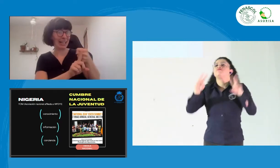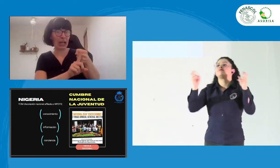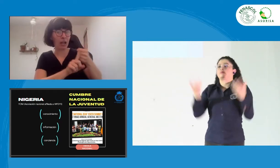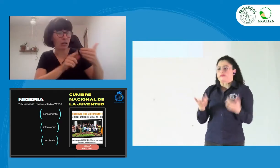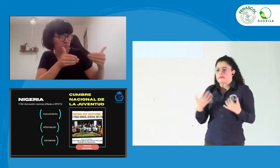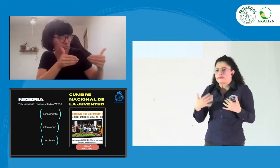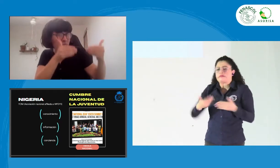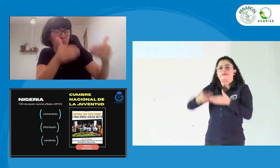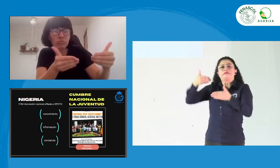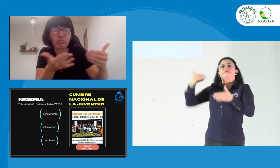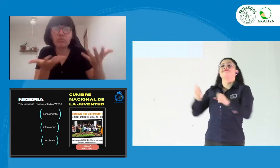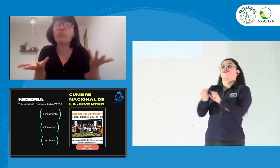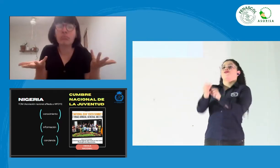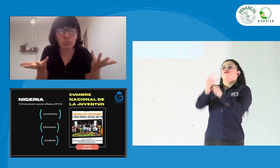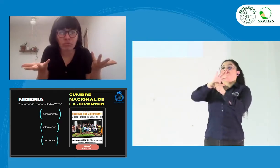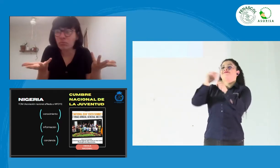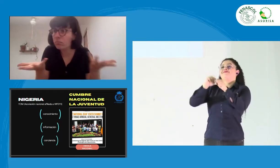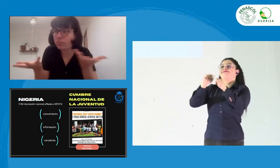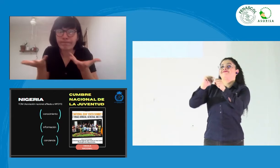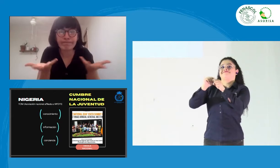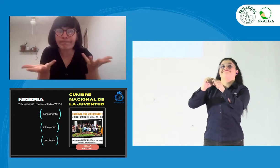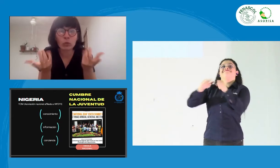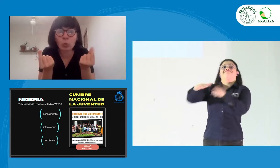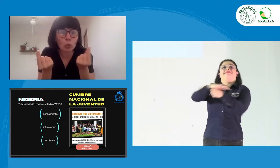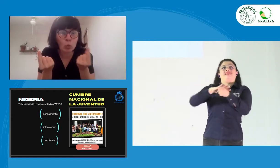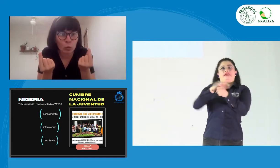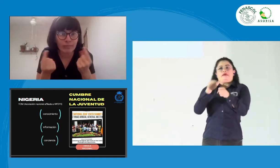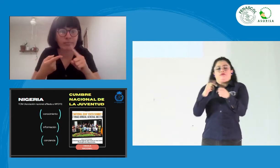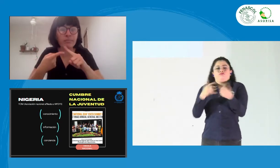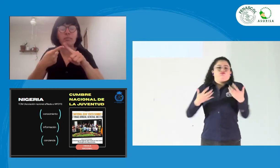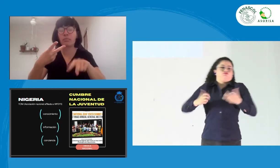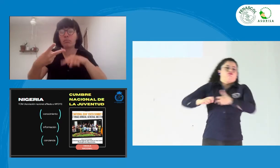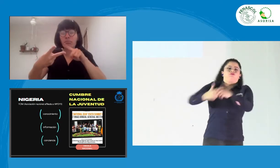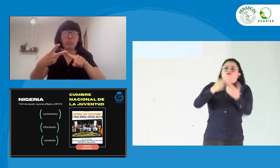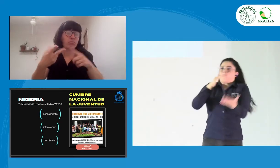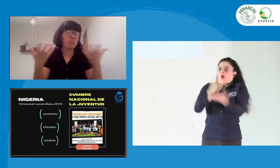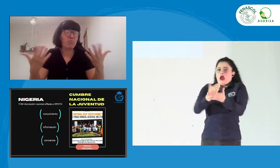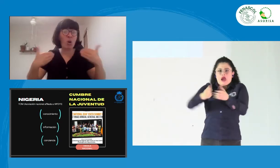importantes, hablaron acerca de la pandemia de la COVID, qué hacer también después de la COVID.